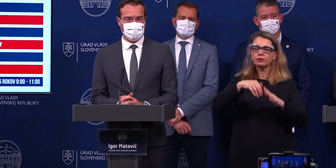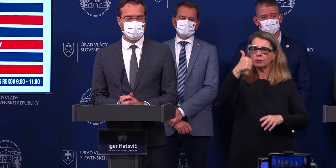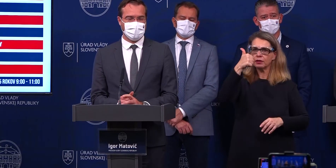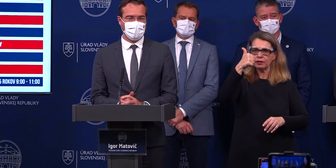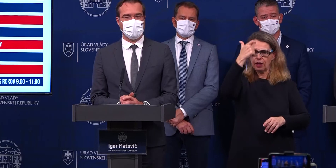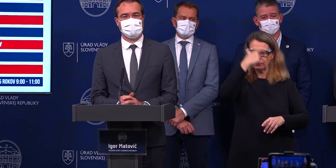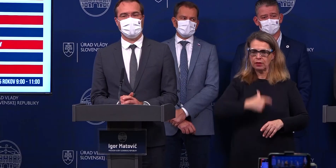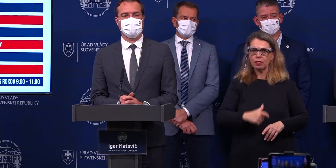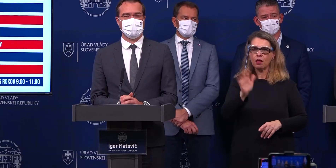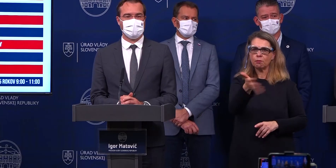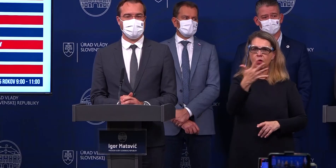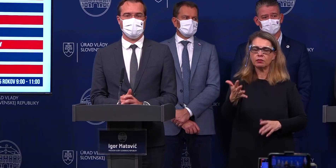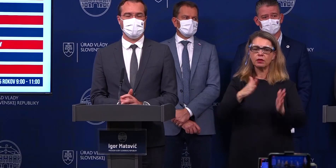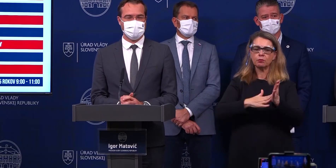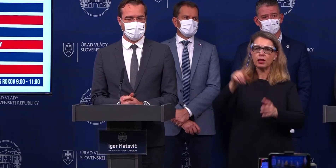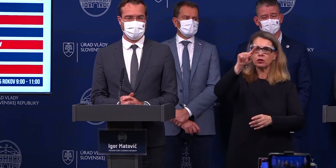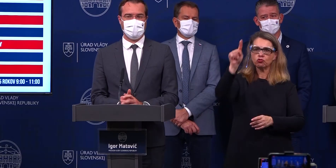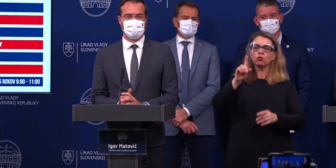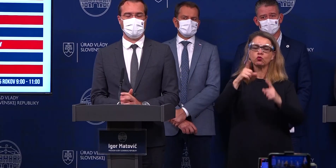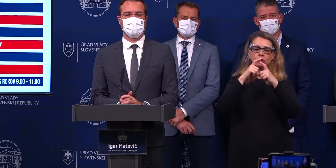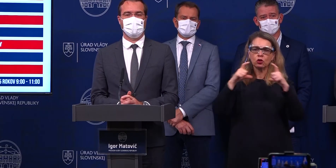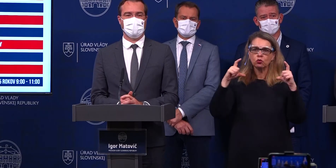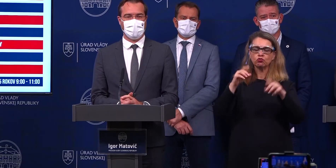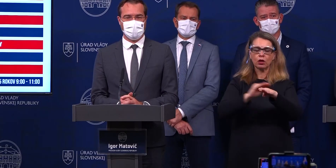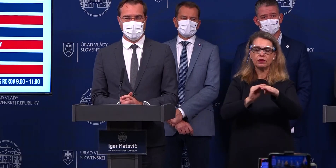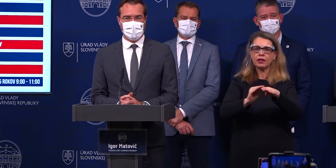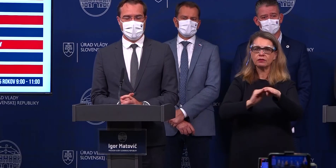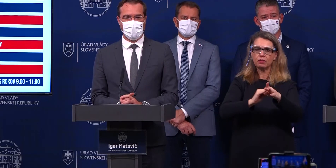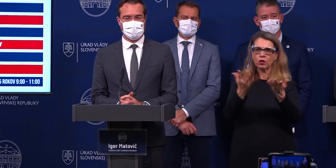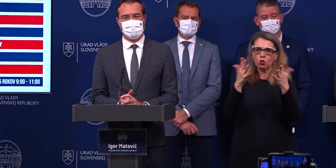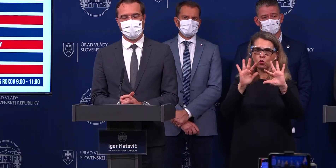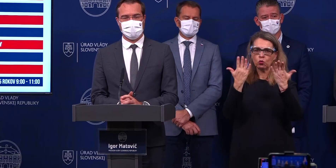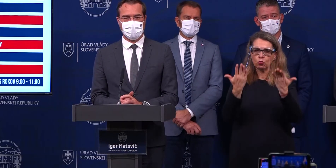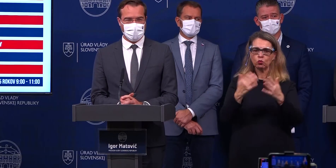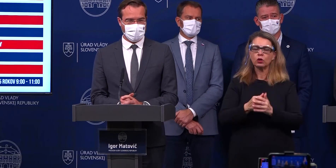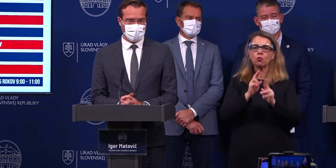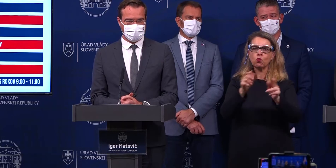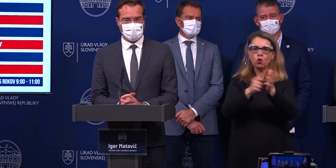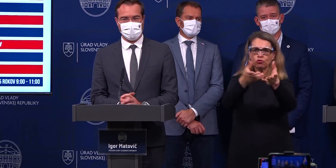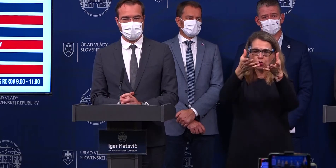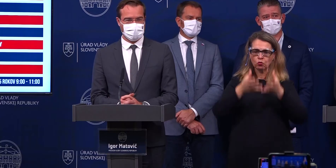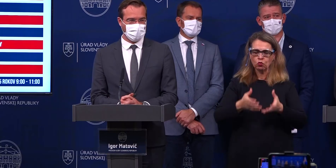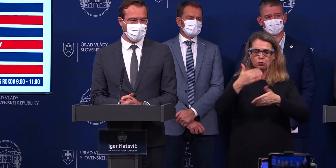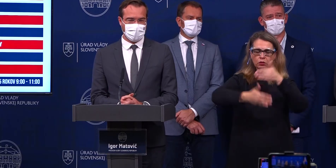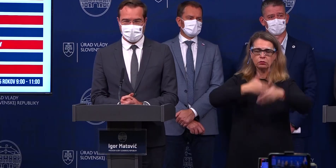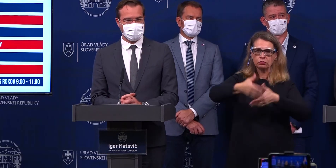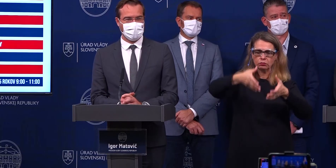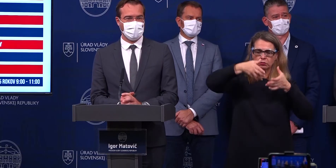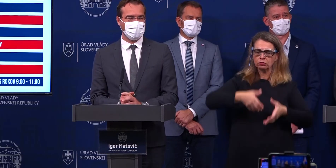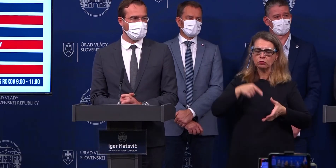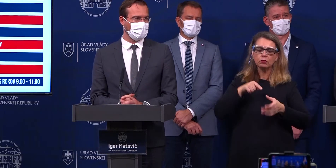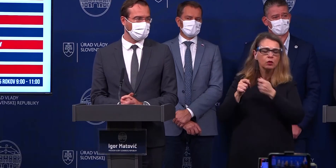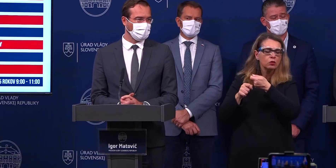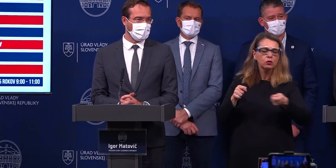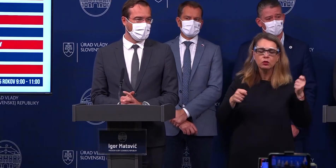zákazník na 15 m2 v rúške, v vydezinfikované ruky. Môže si tam niečo kúpiť, nesmie to tam skonzumovať, nedáva si